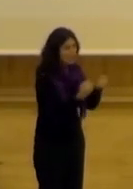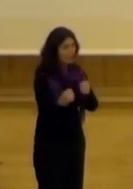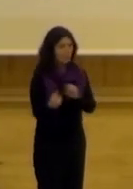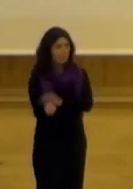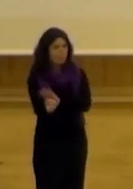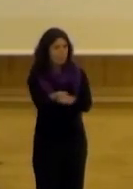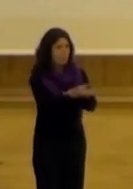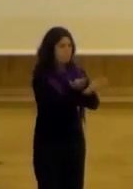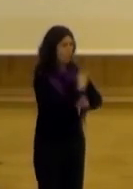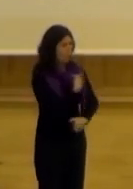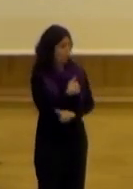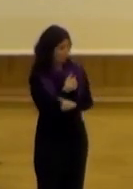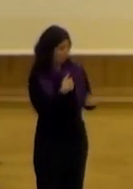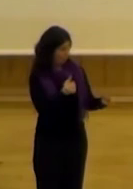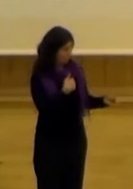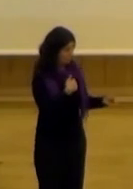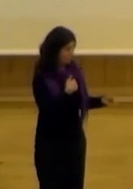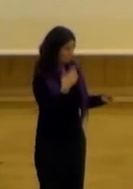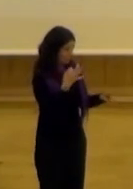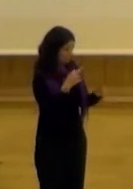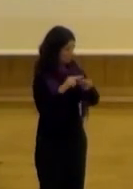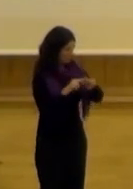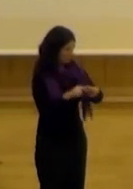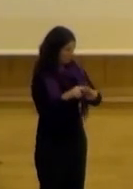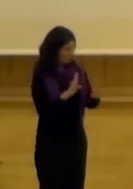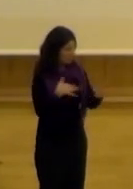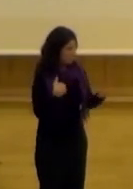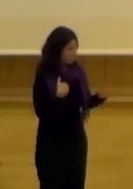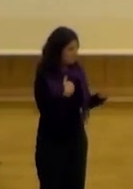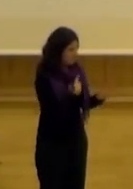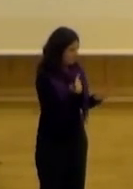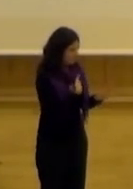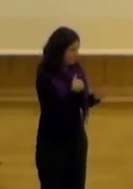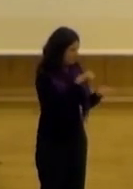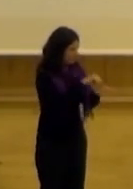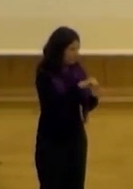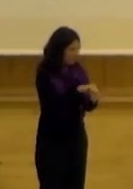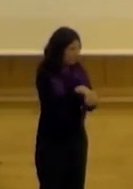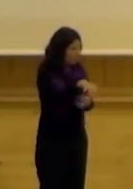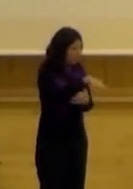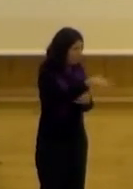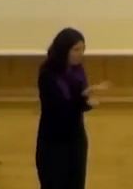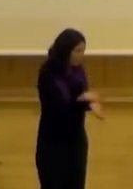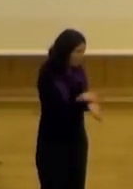tienen diversas comisiones tenemos que ver claramente dónde está el papel de la ciudadanía de la gente